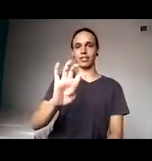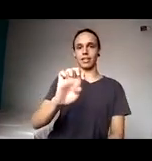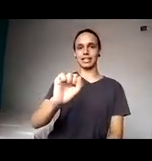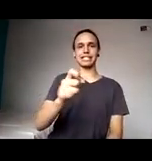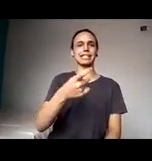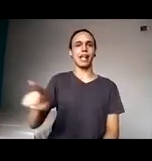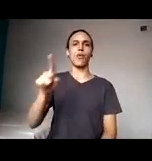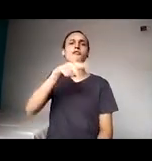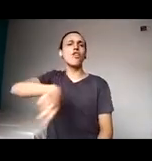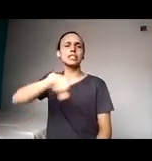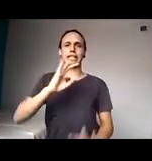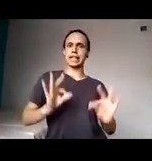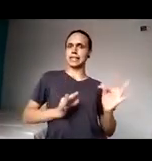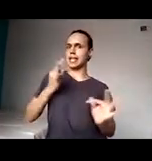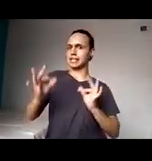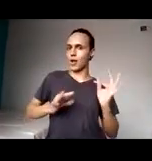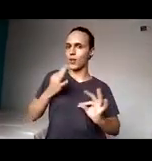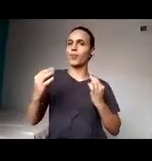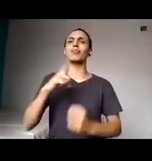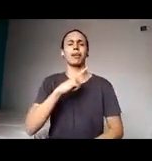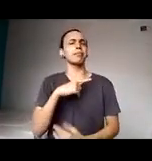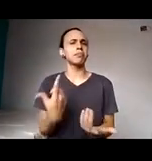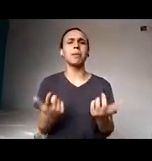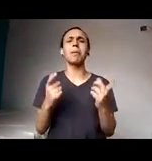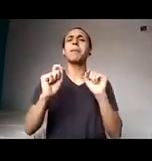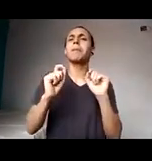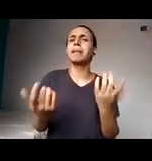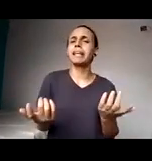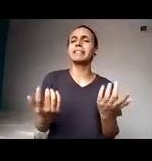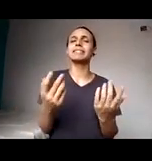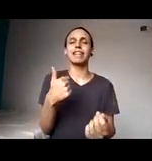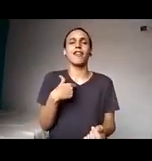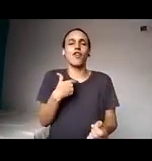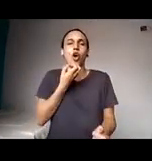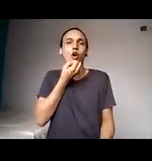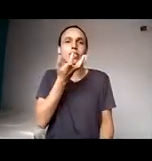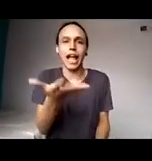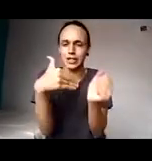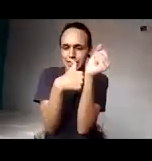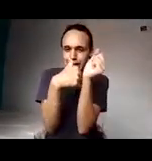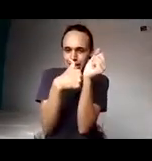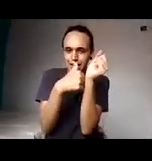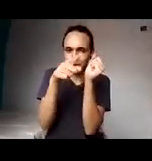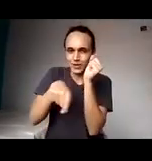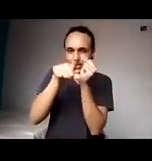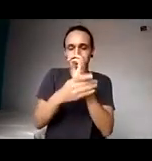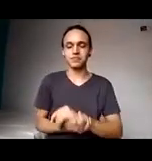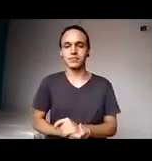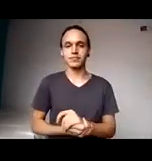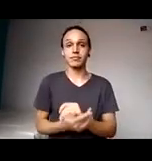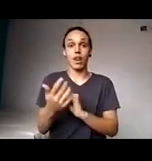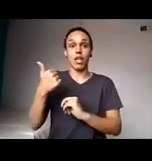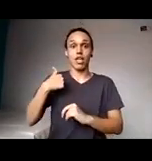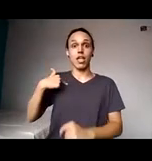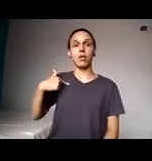tesão. Vou dizer, falar um segredo surdo. Eu cresci querendo